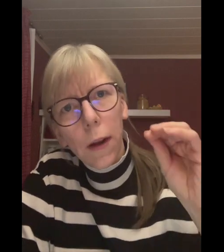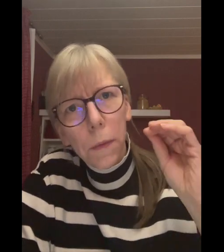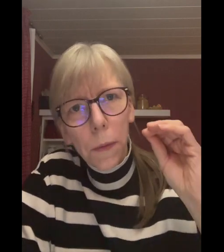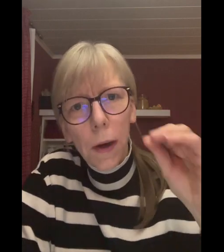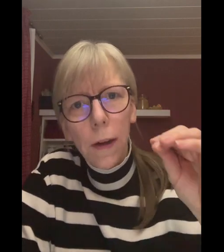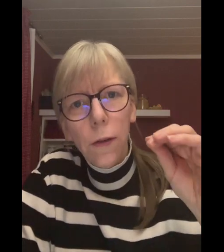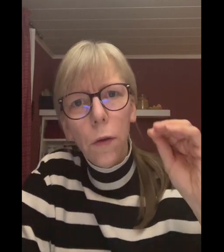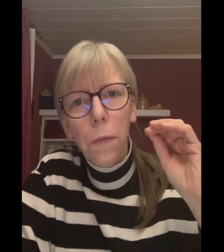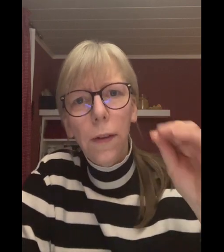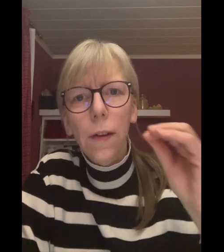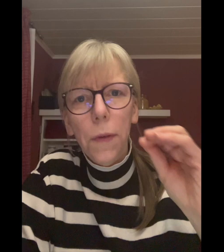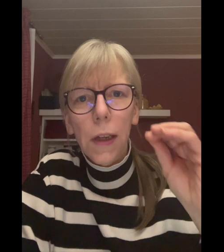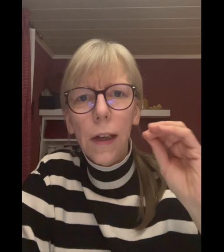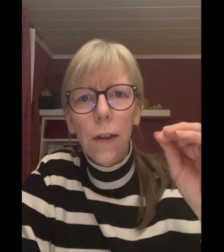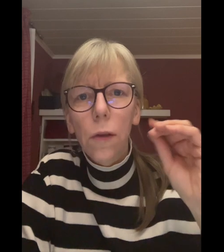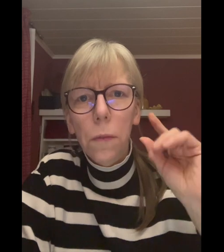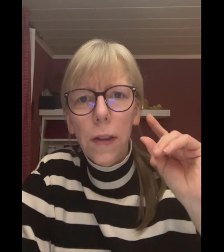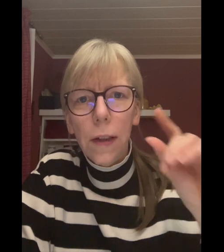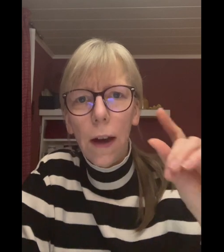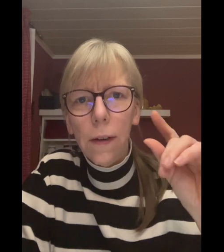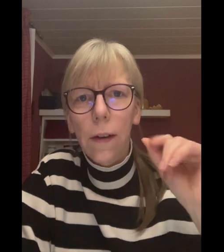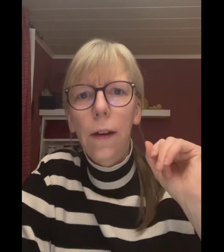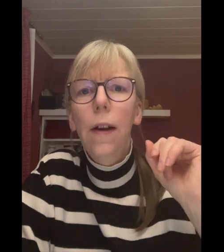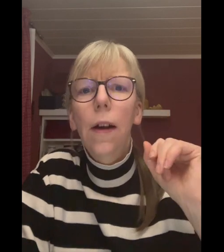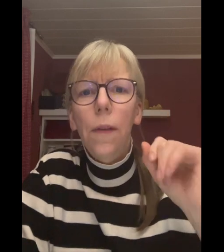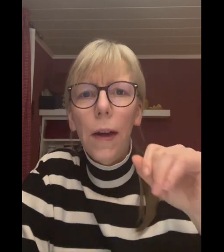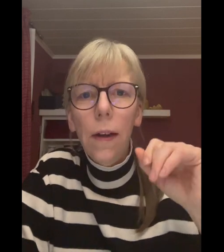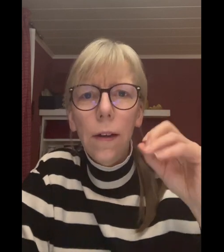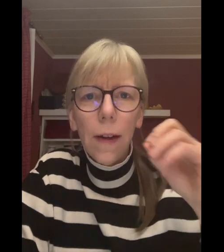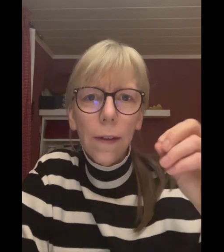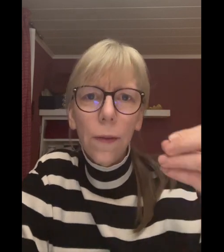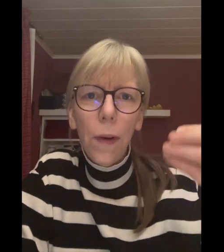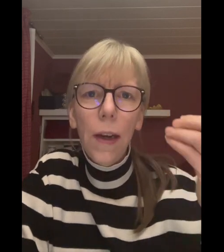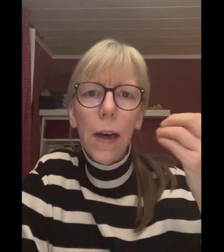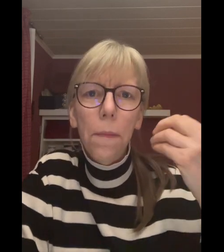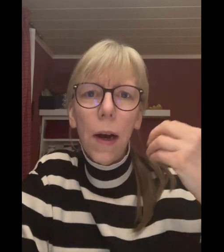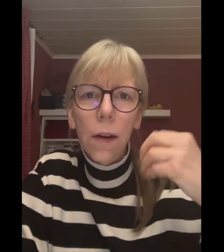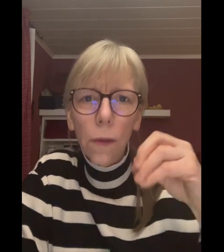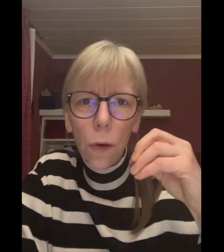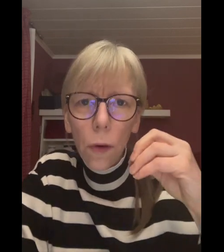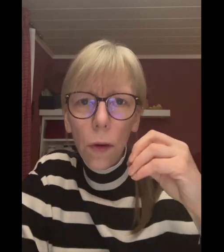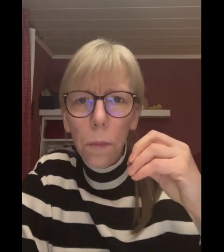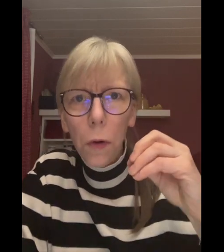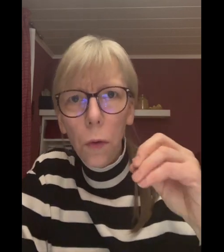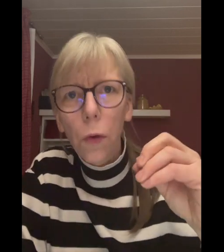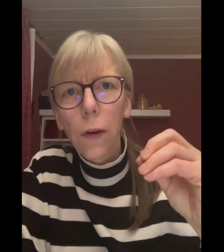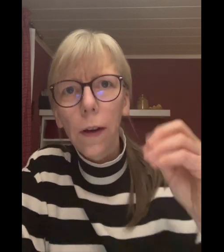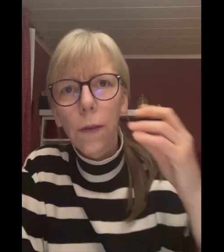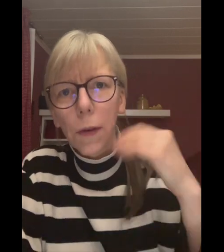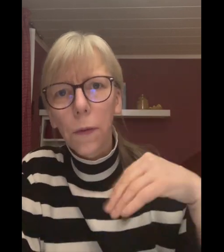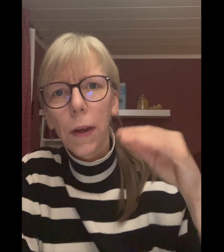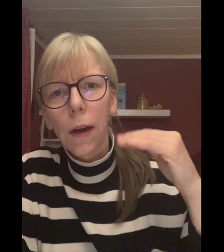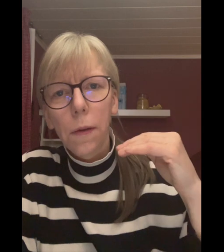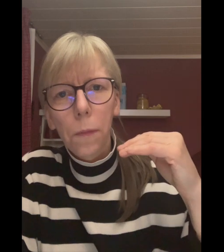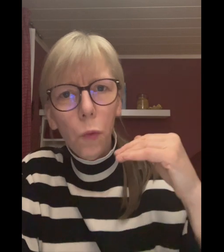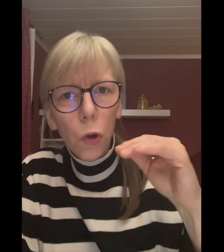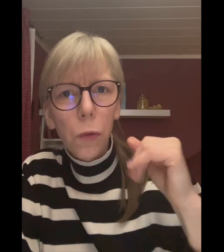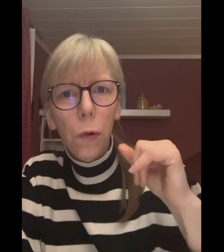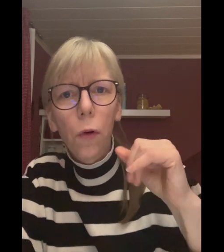an mit dem Calcium. Ist da wirklich Calciumcitrat drin? Weil das weniger Magensäure benötigt, was wir ja im Ursprung